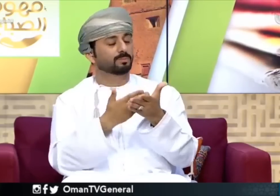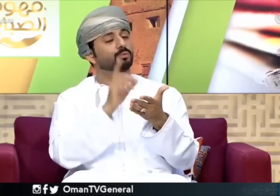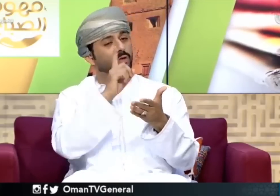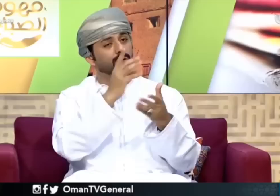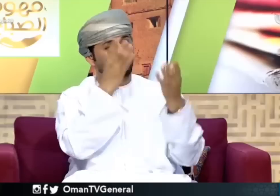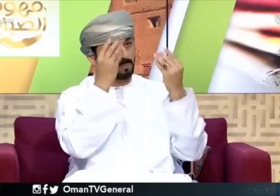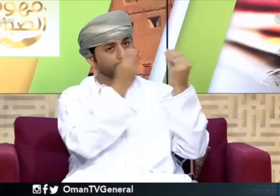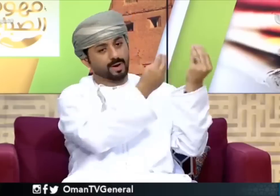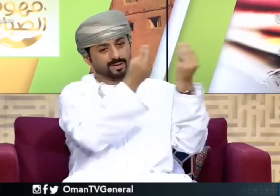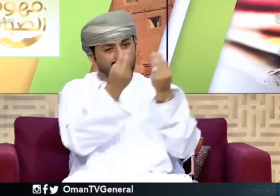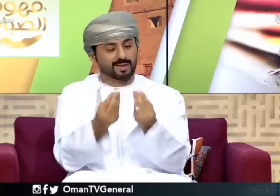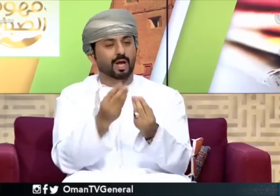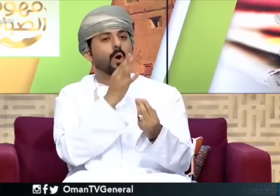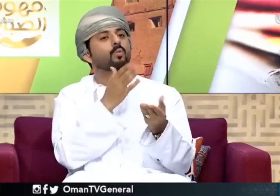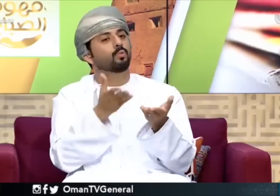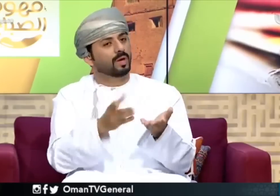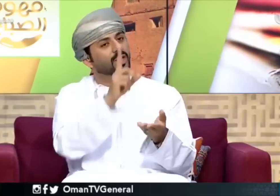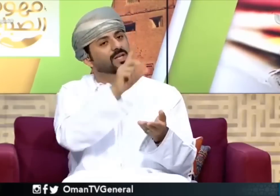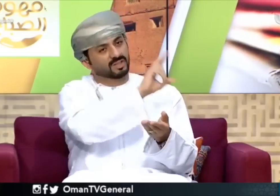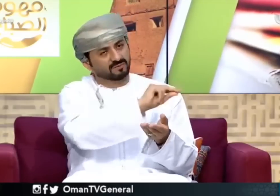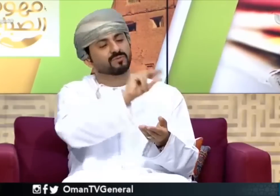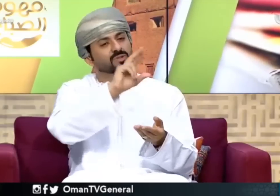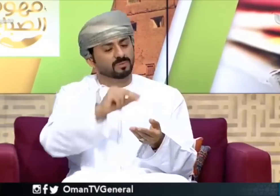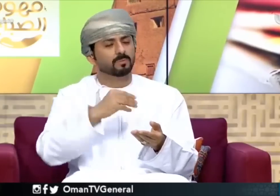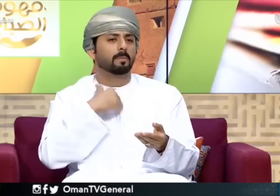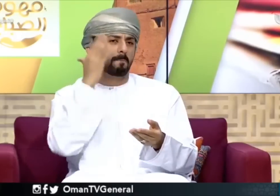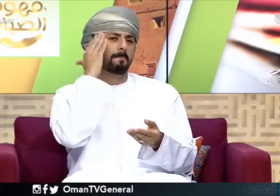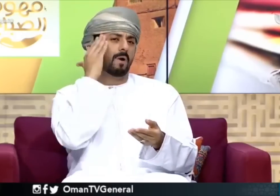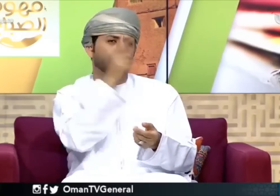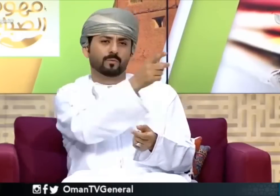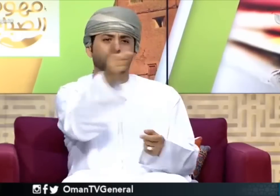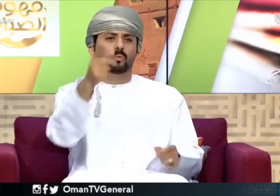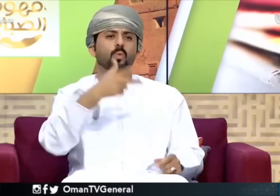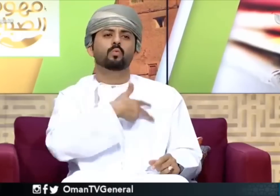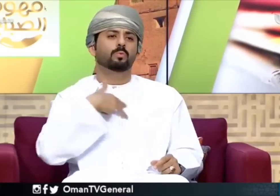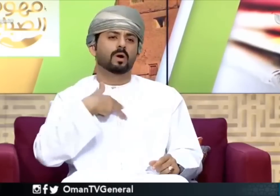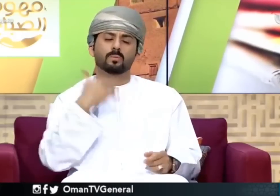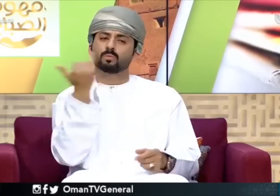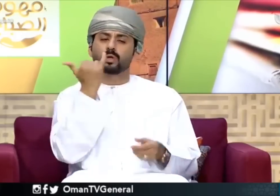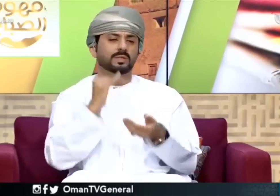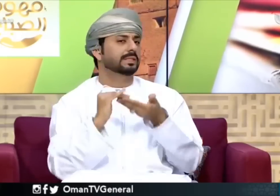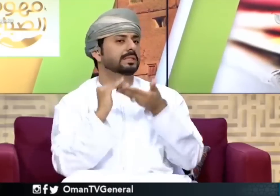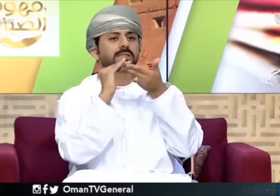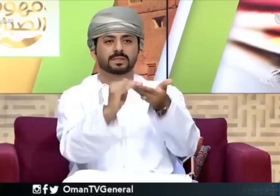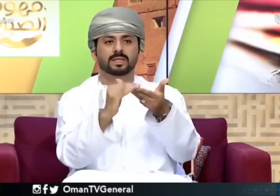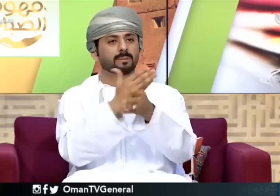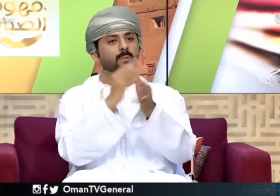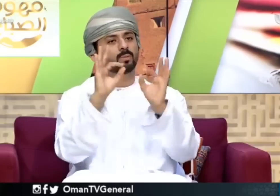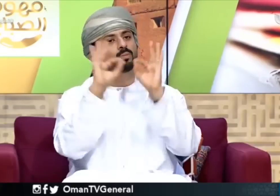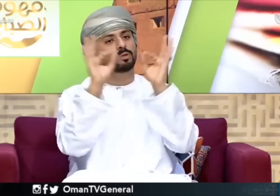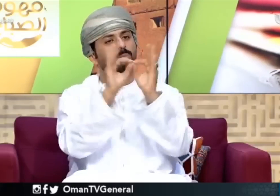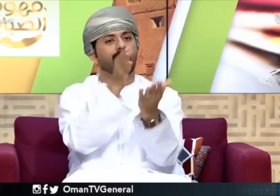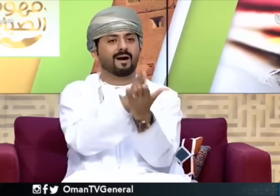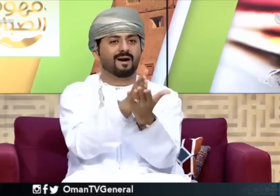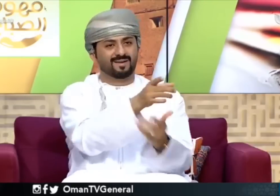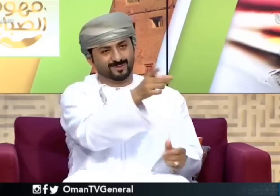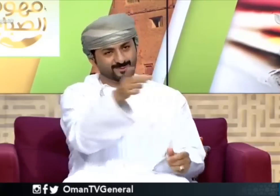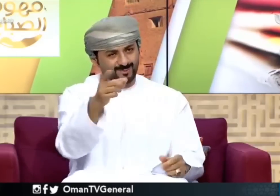التواصل ما بين الأطراف وحيث تعطي المعلومات تعطي كل البيانات وأيضا تقديم الخدمة بشكل سريع جدا نتمنى أيضا